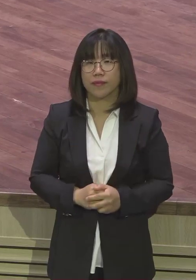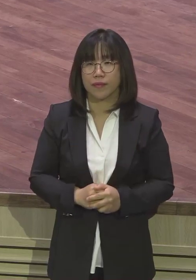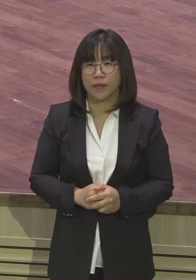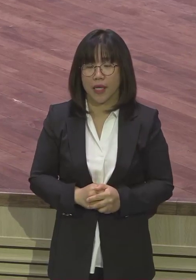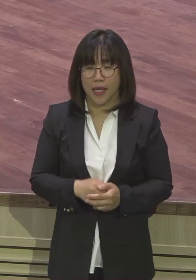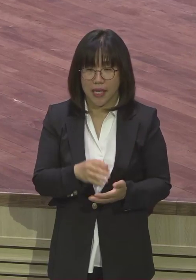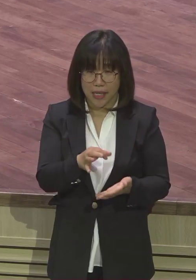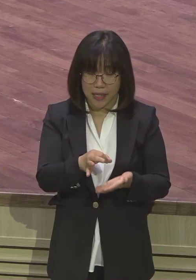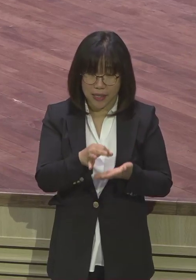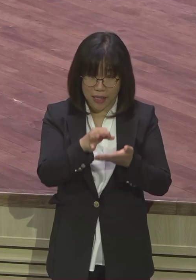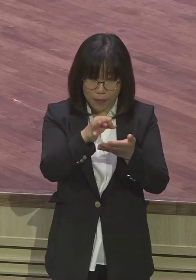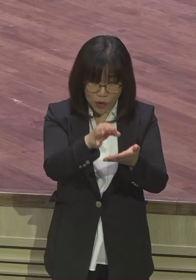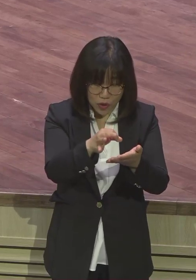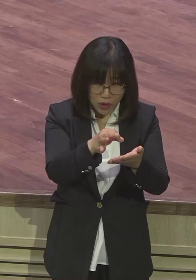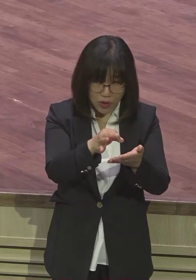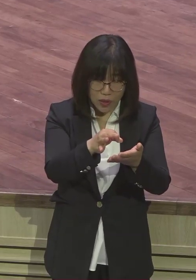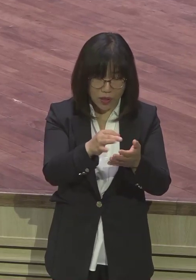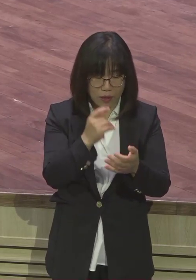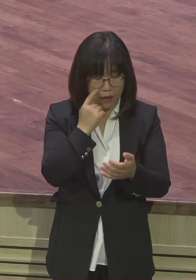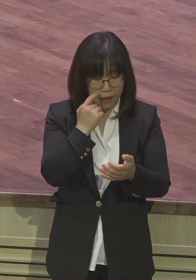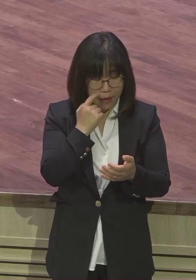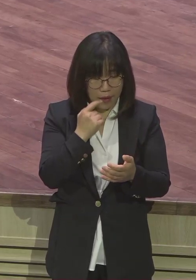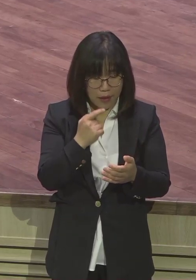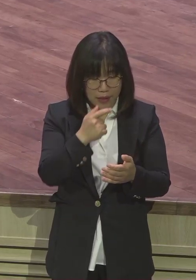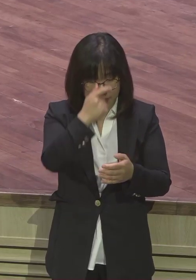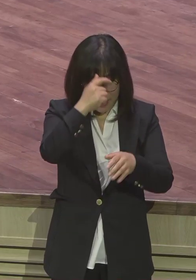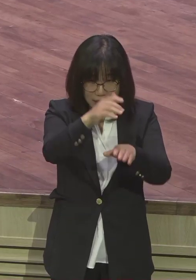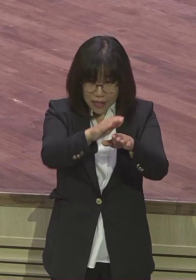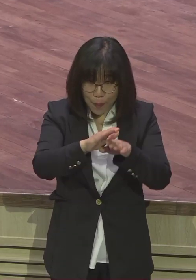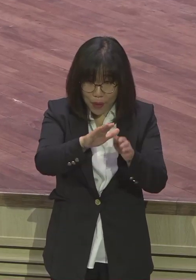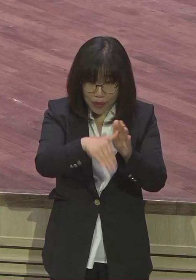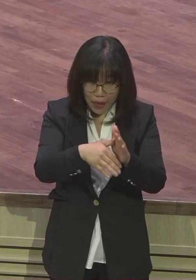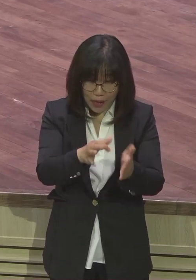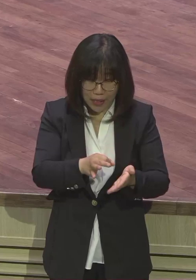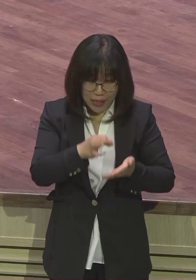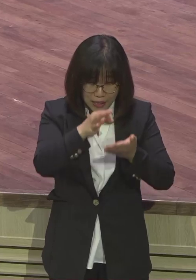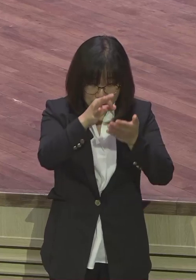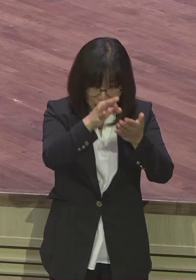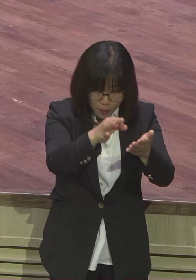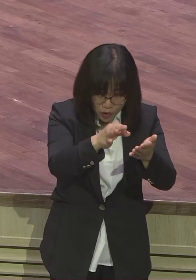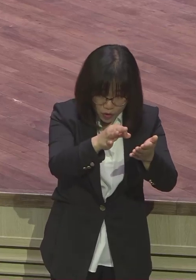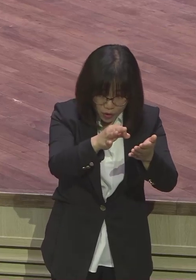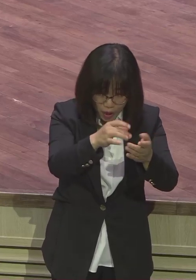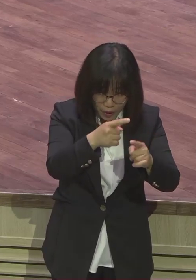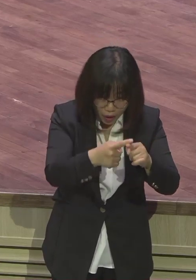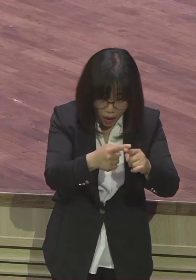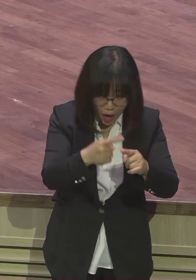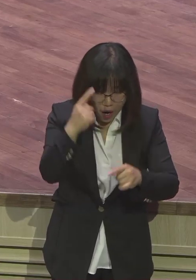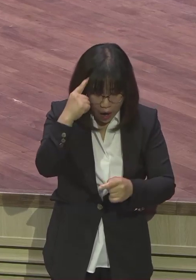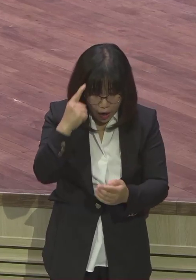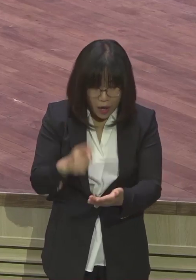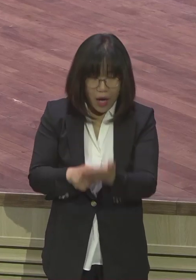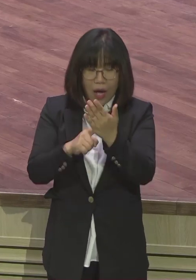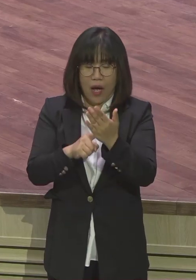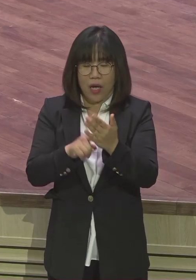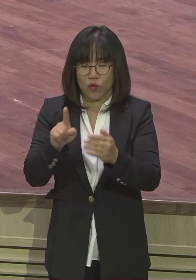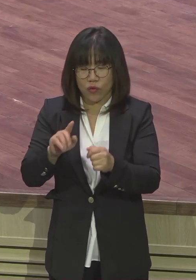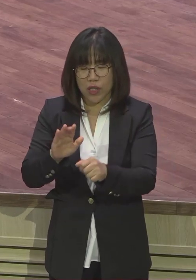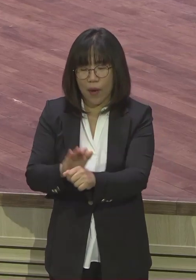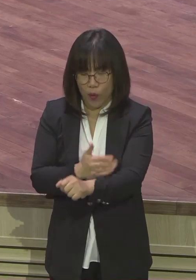형제에게 원망 들을 만한 일이 있는 것이 생각나거든. 예물을 재단 앞에 두고 먼저 가서 형제와 함옥하고 그